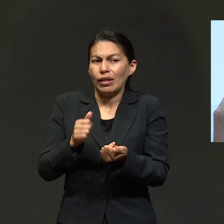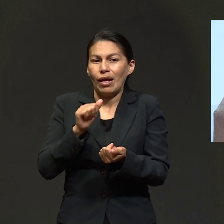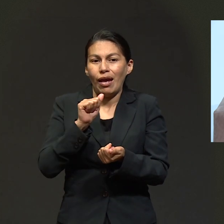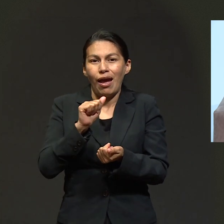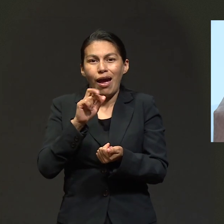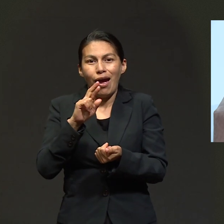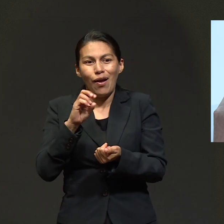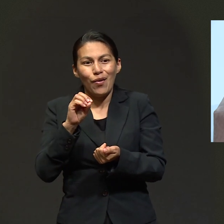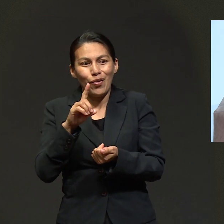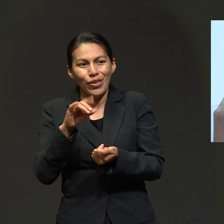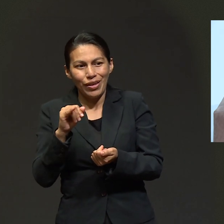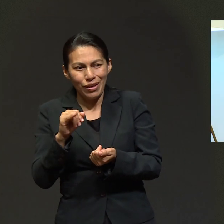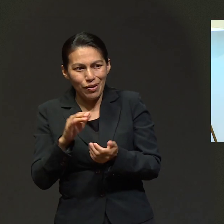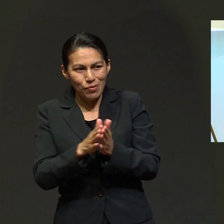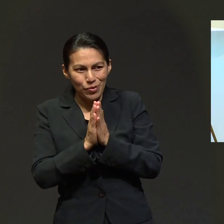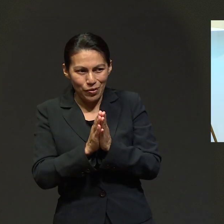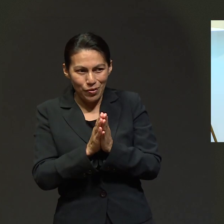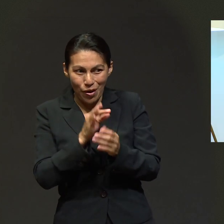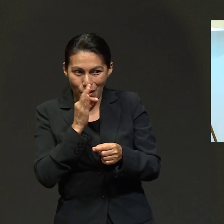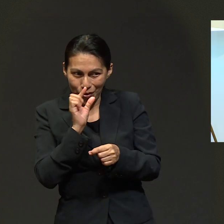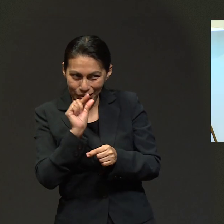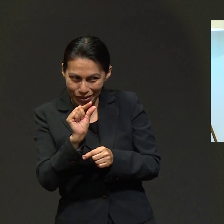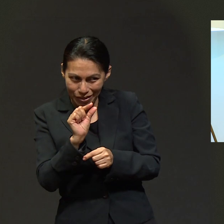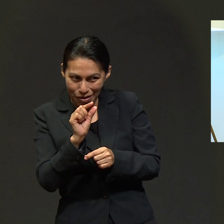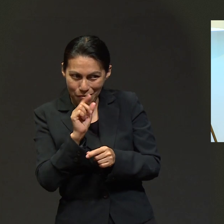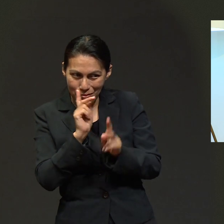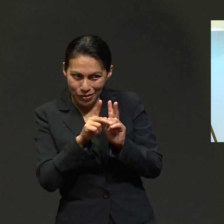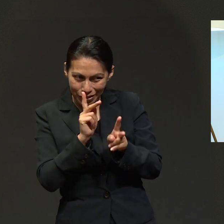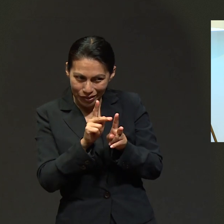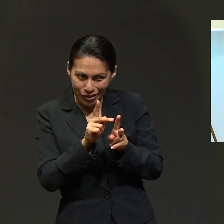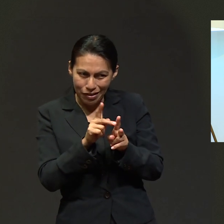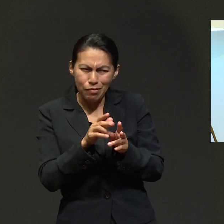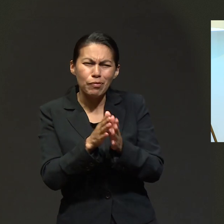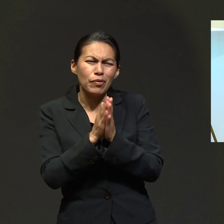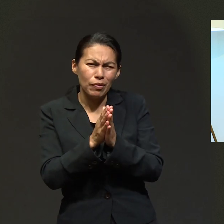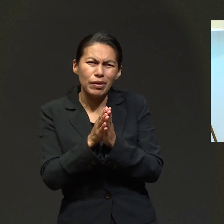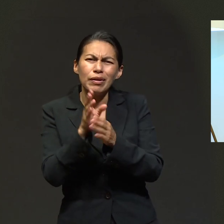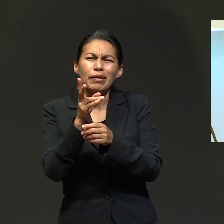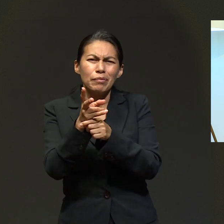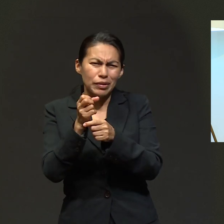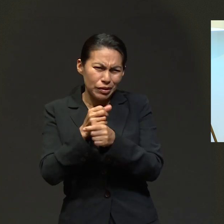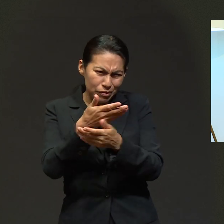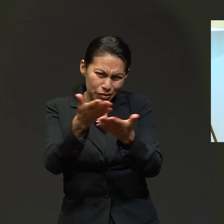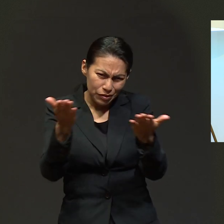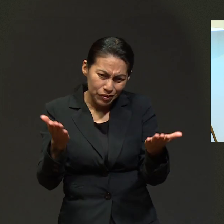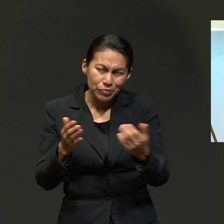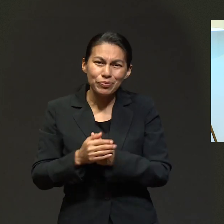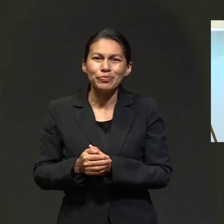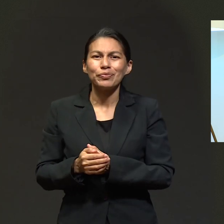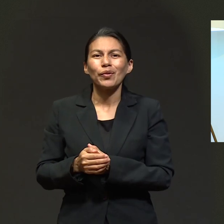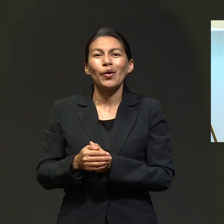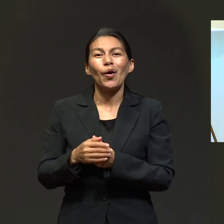entender. Arodi, vamos a hablar de esto enseguida, pero déjame hacer la invitación a todos,